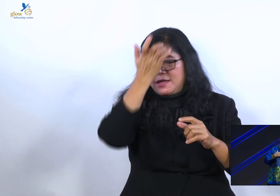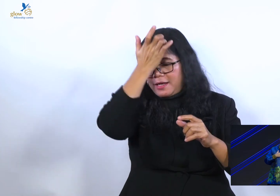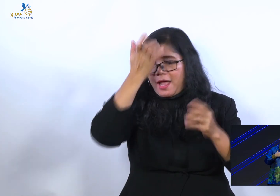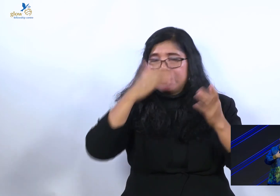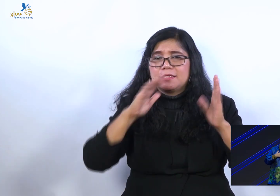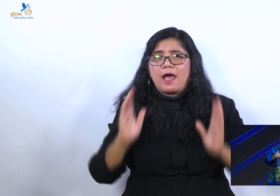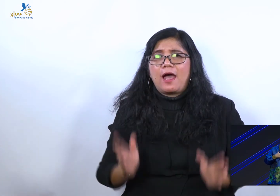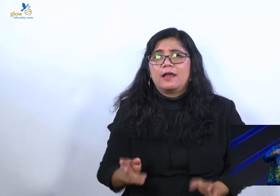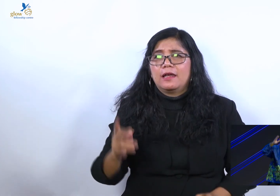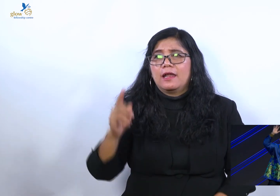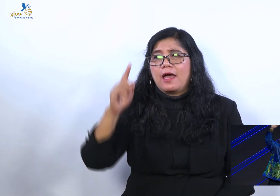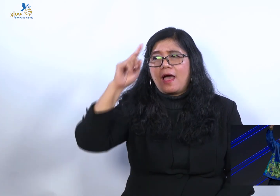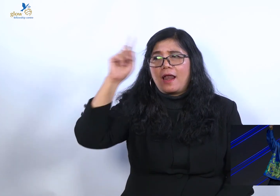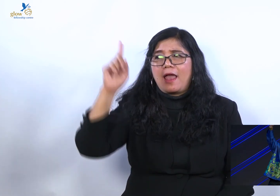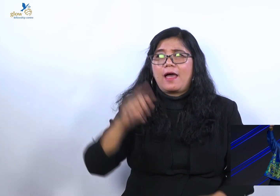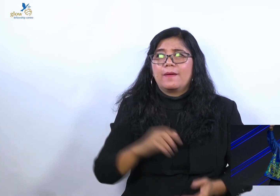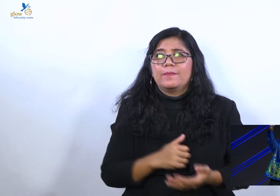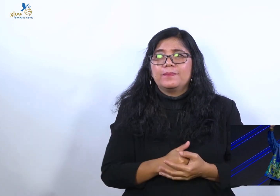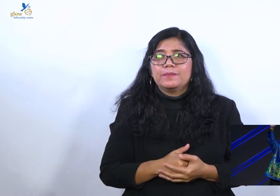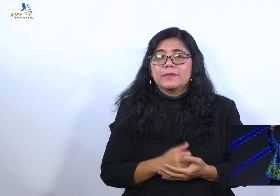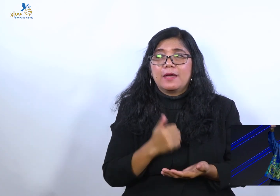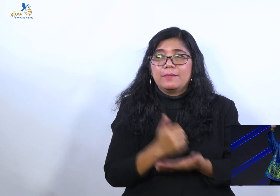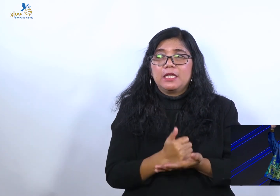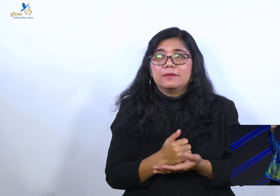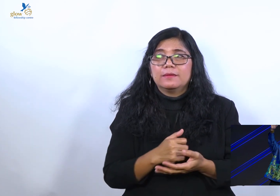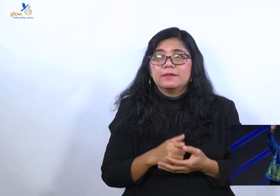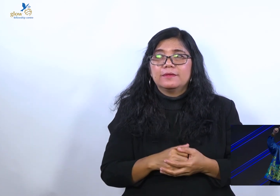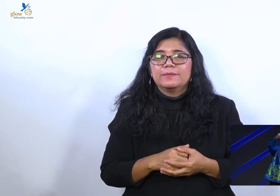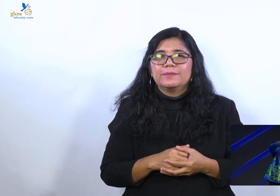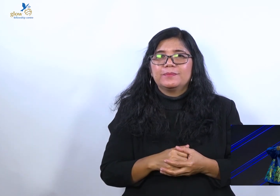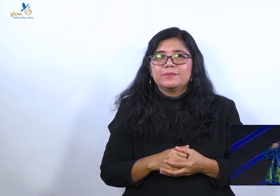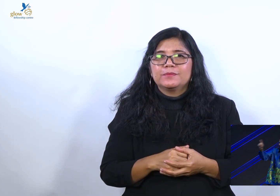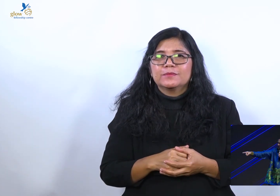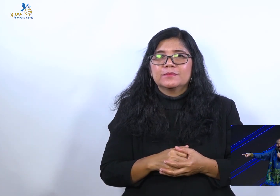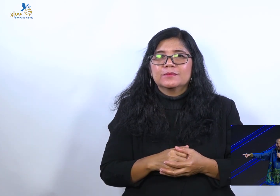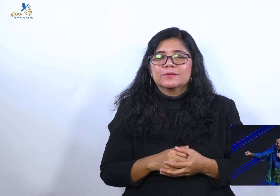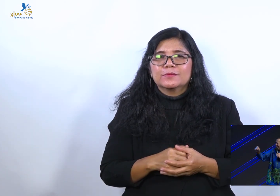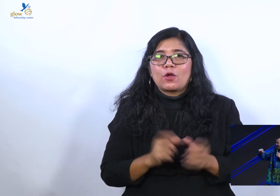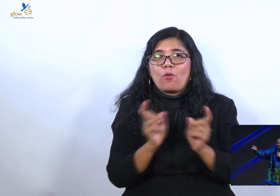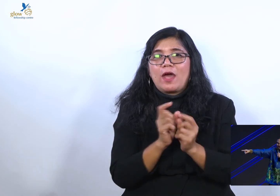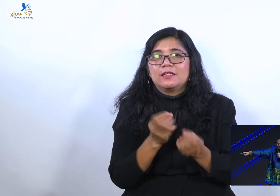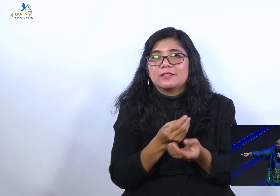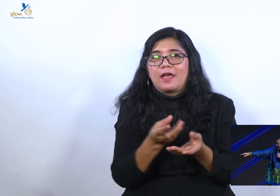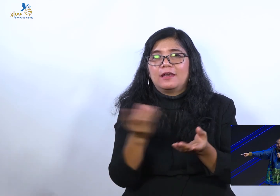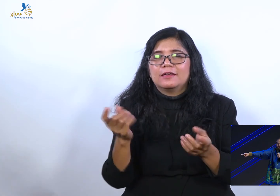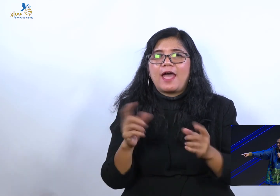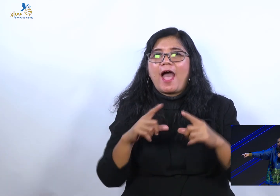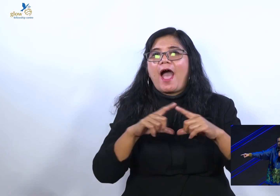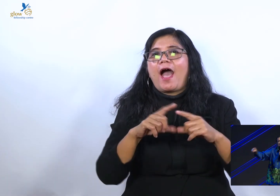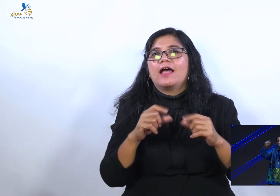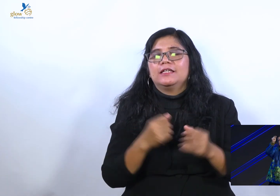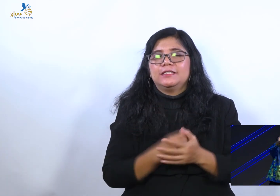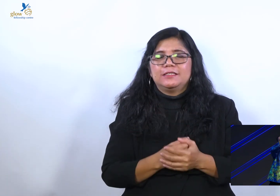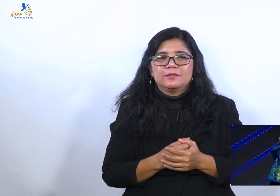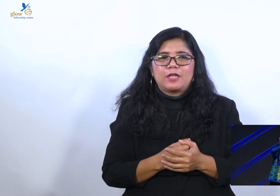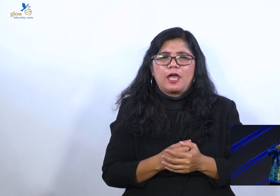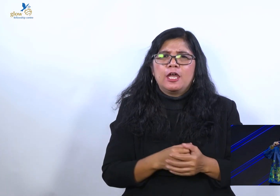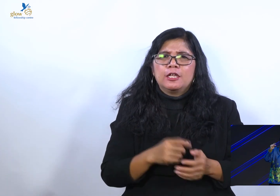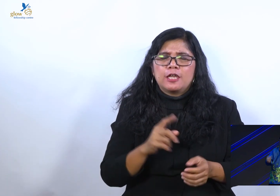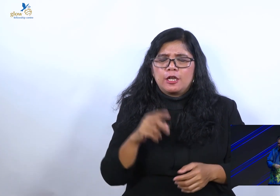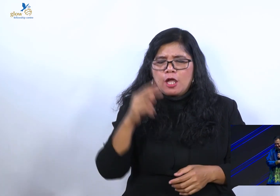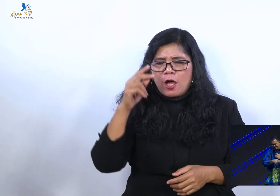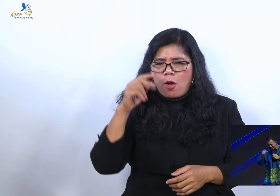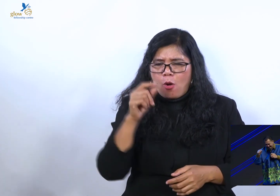dapat berkata, hidup. Tapi bukan lagi aku yang hidup, tapi Kristus yang hidup dalam aku. Sehingga orang berkata, orang melihat perbuatanmu yang baik dan